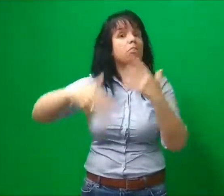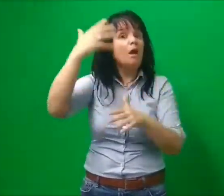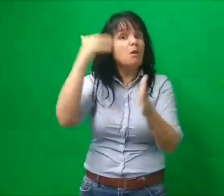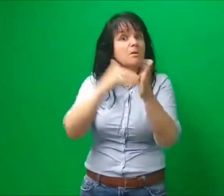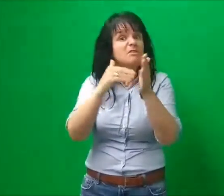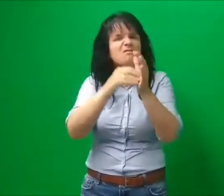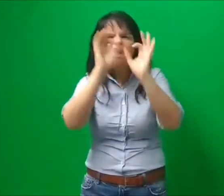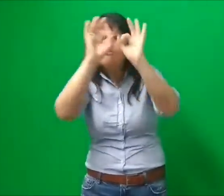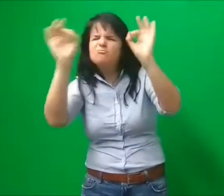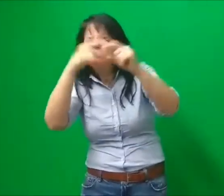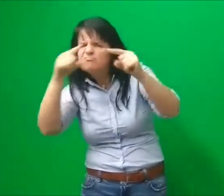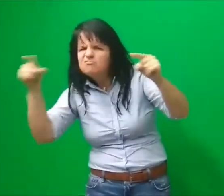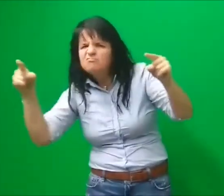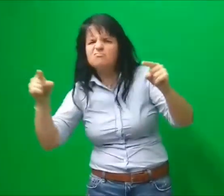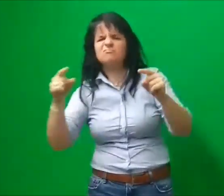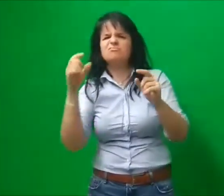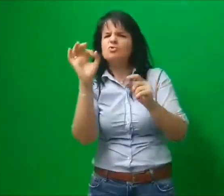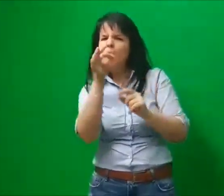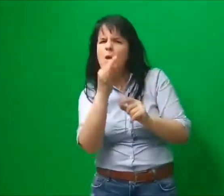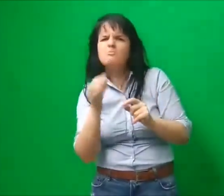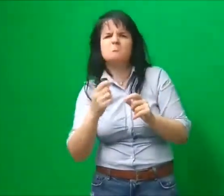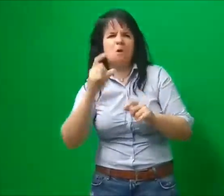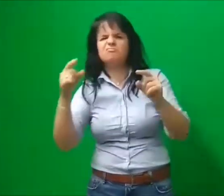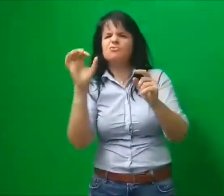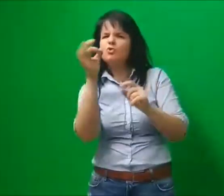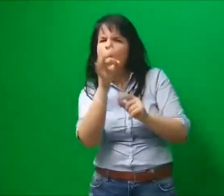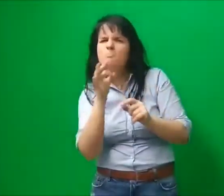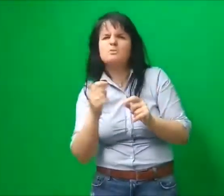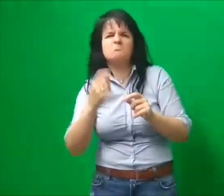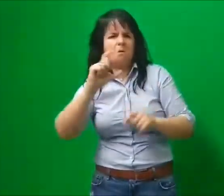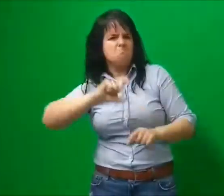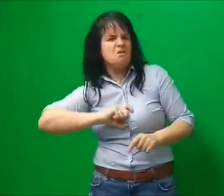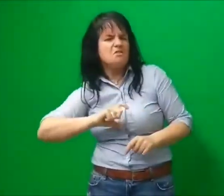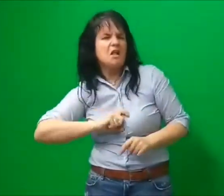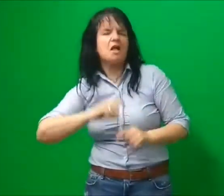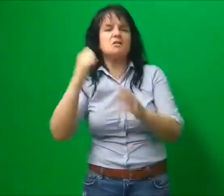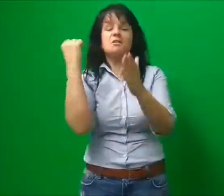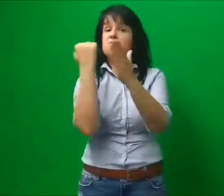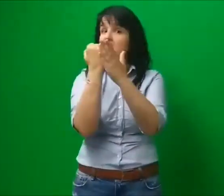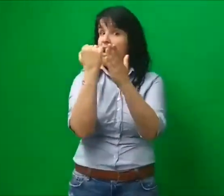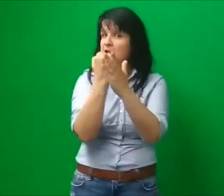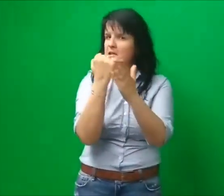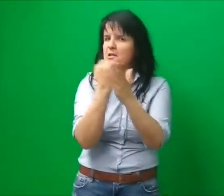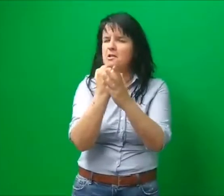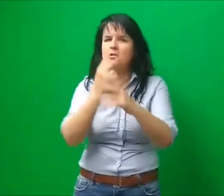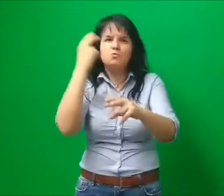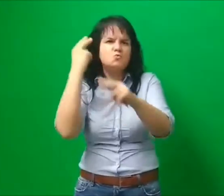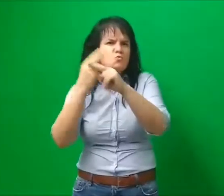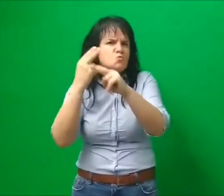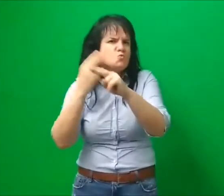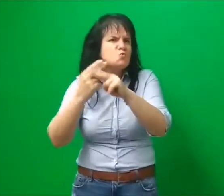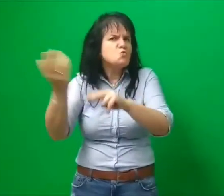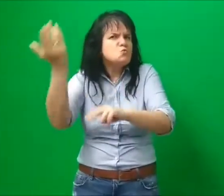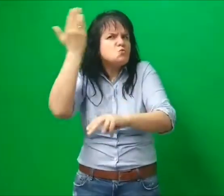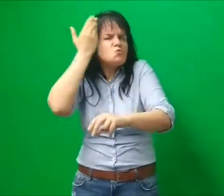νομίσματα, μετάλλια, σφαγίδες, ανεκτίνητα κοιμήλια είναι εδώ για να σας ταξιδέψουν στον χρόνο.